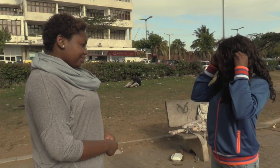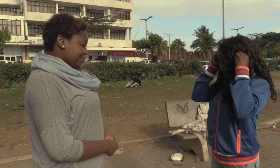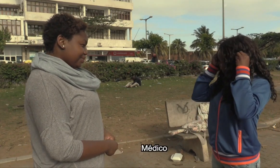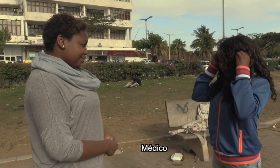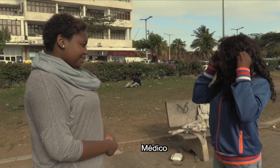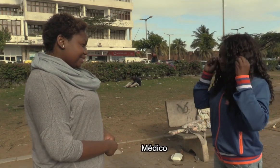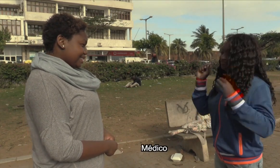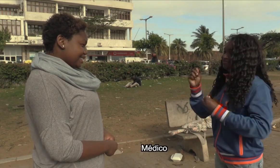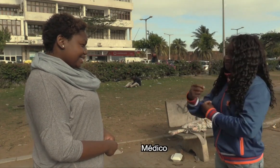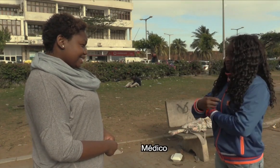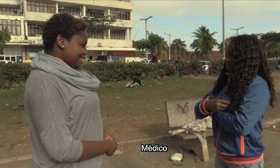Médico